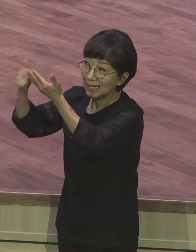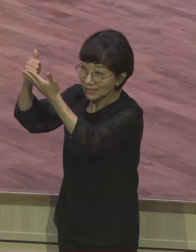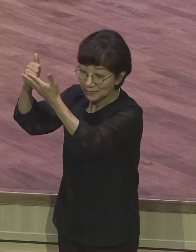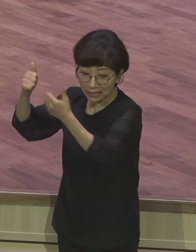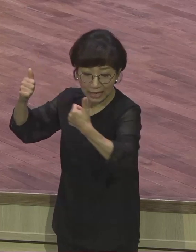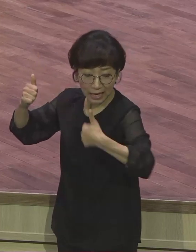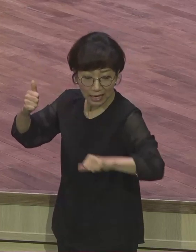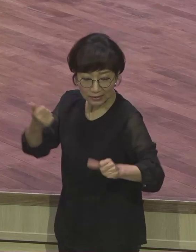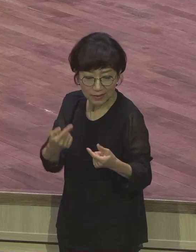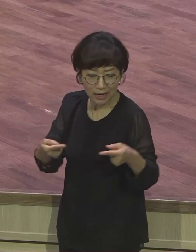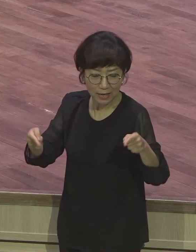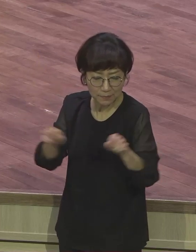주시지 아니하시겠느냐